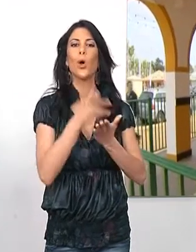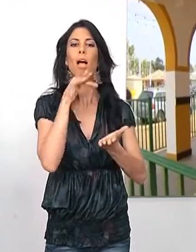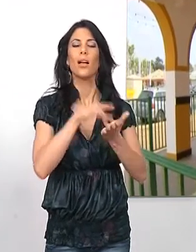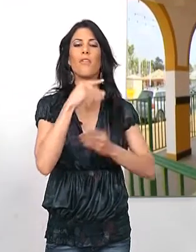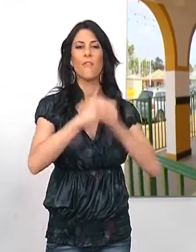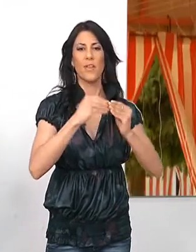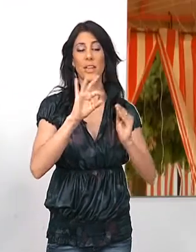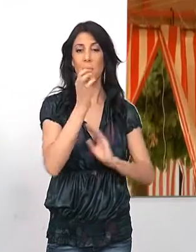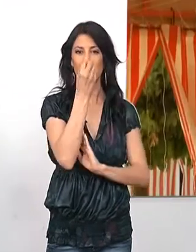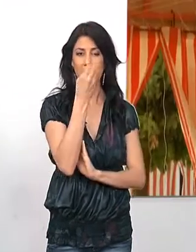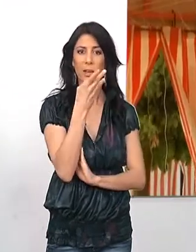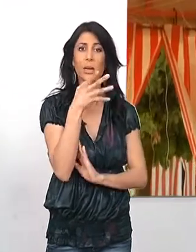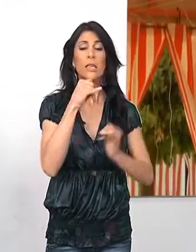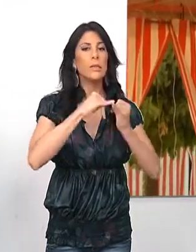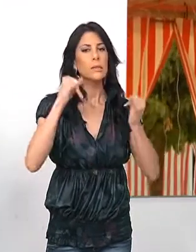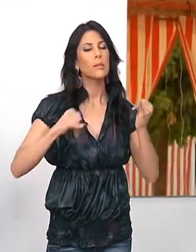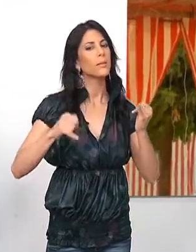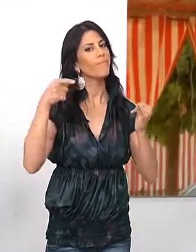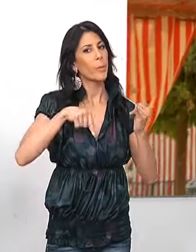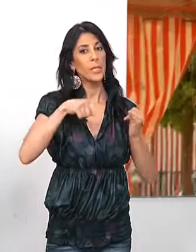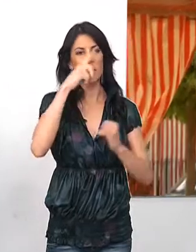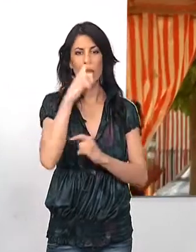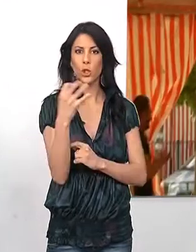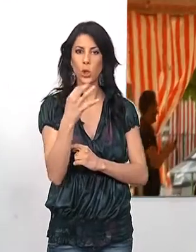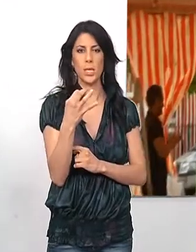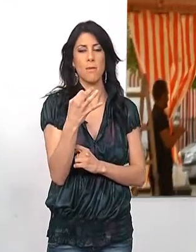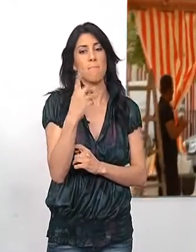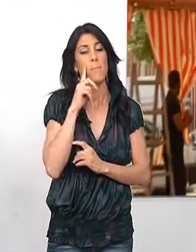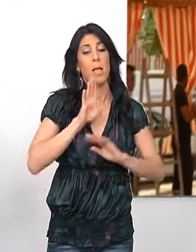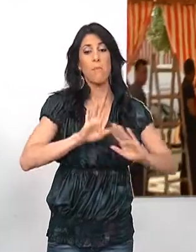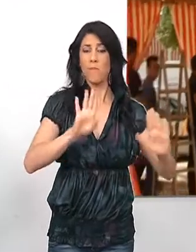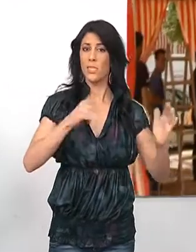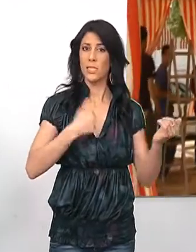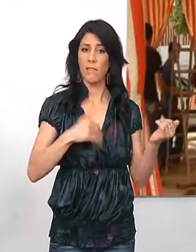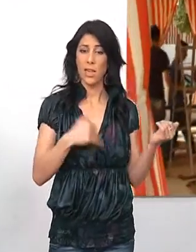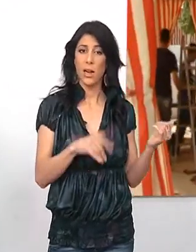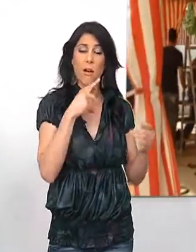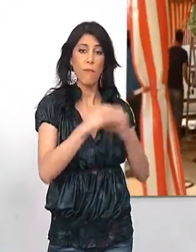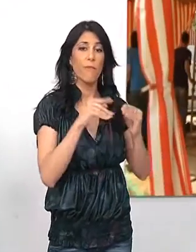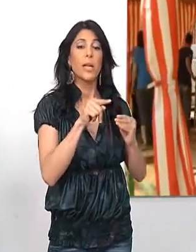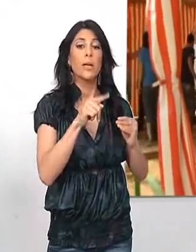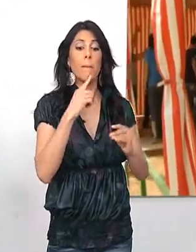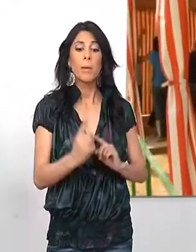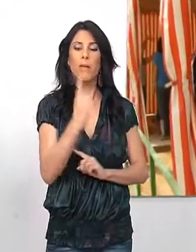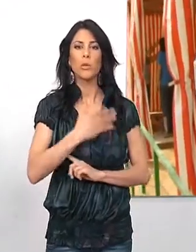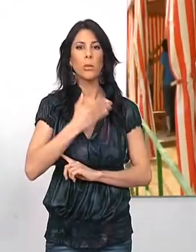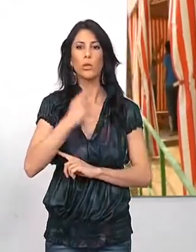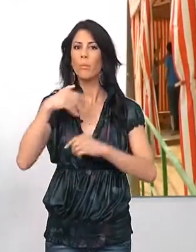fiestas de primavera. La crisis marcará también este año la Feria Sevillana, lo que ha motivado que por primera vez el Ayuntamiento